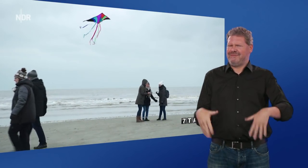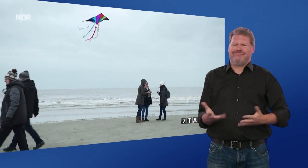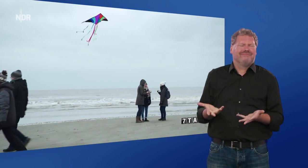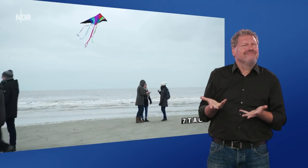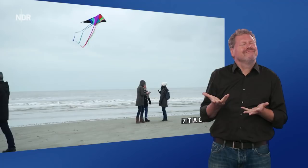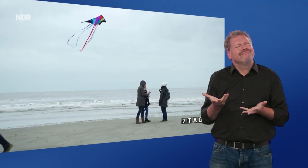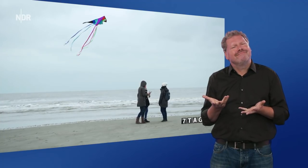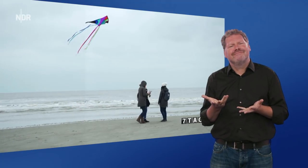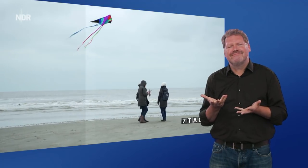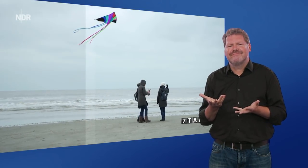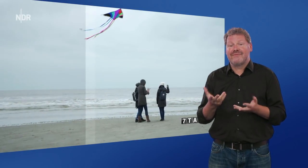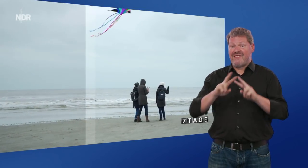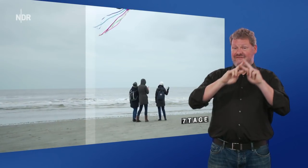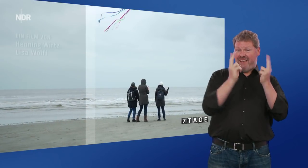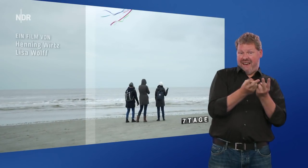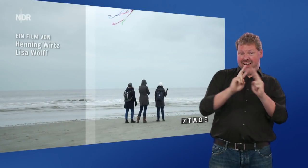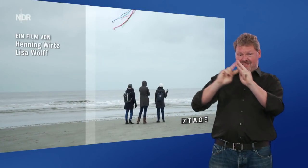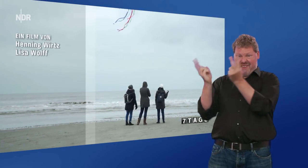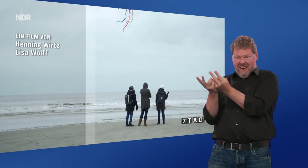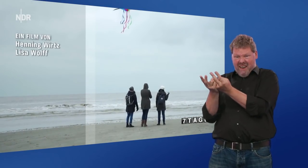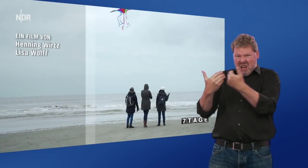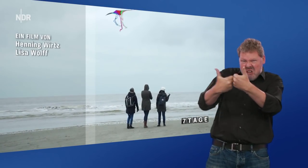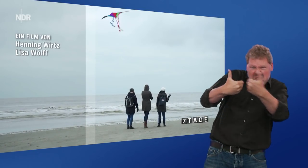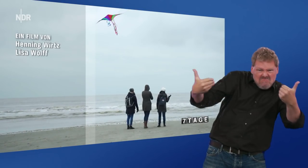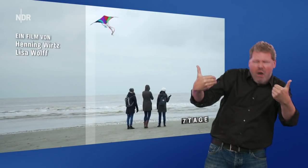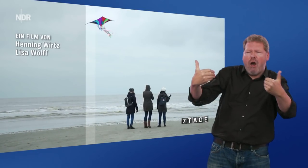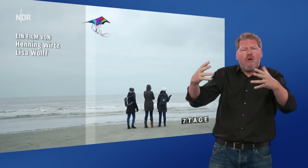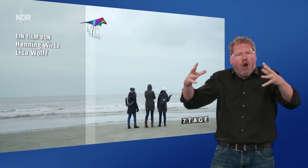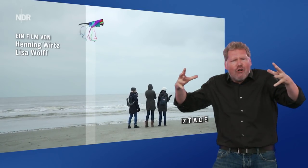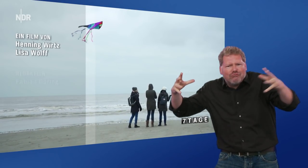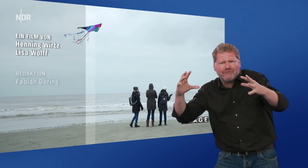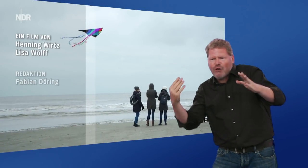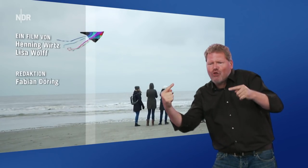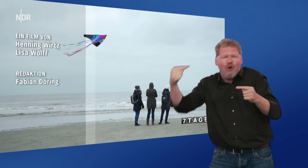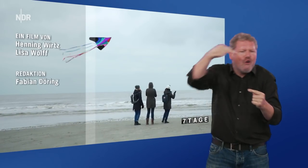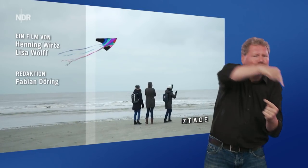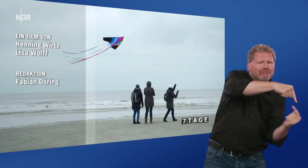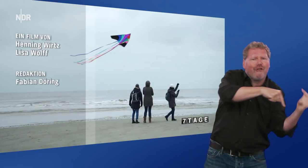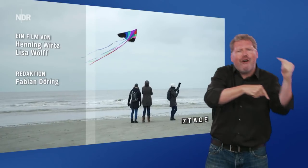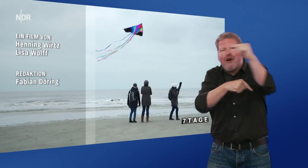Die Welten aber immer mal wieder zu durchbrechen und zusammenzukommen, darauf kommt es an.